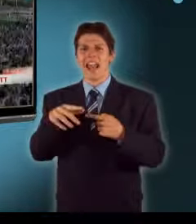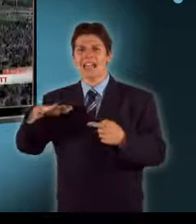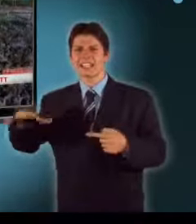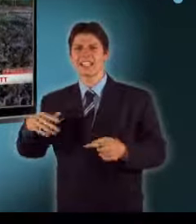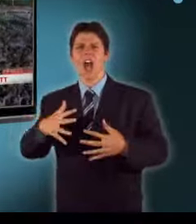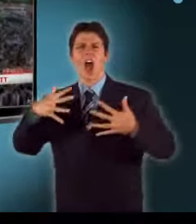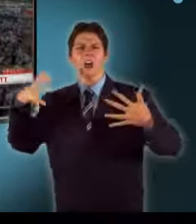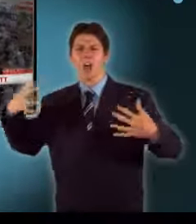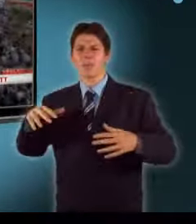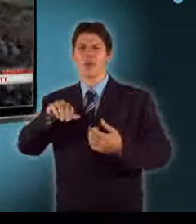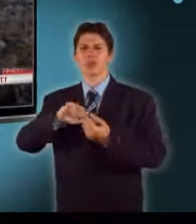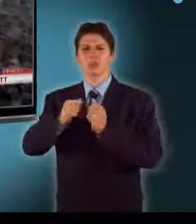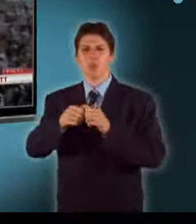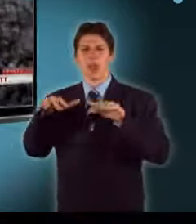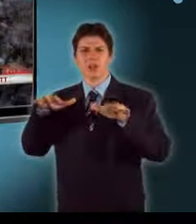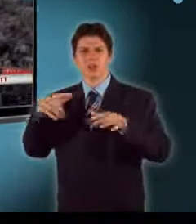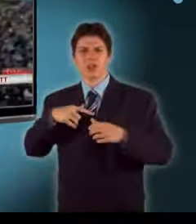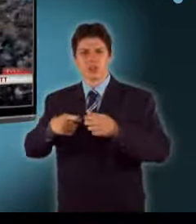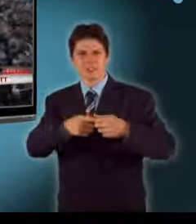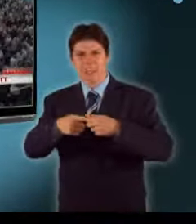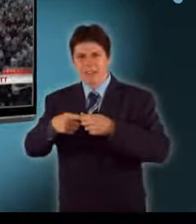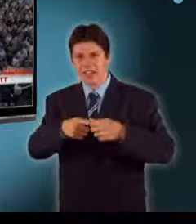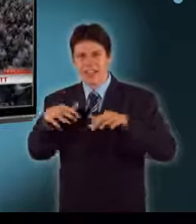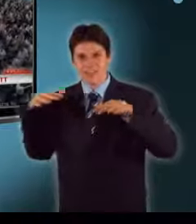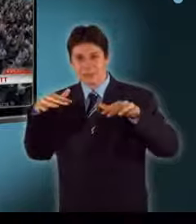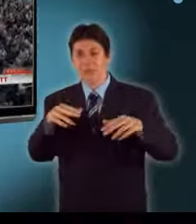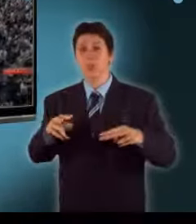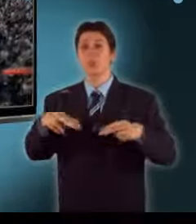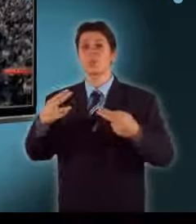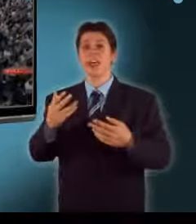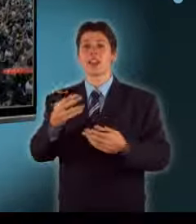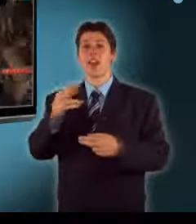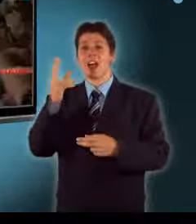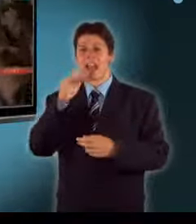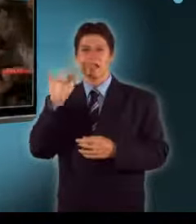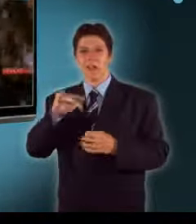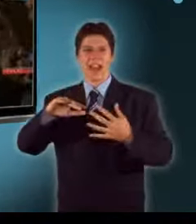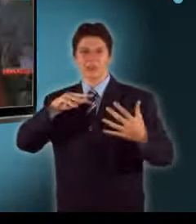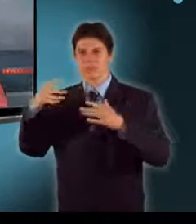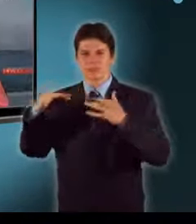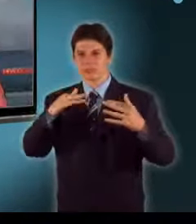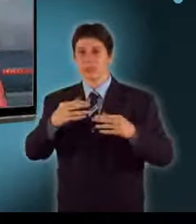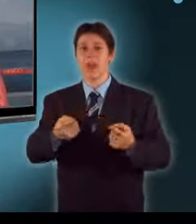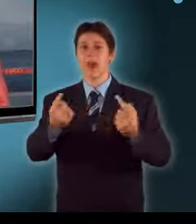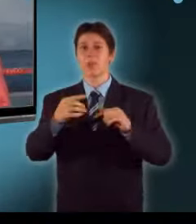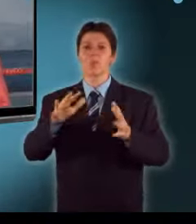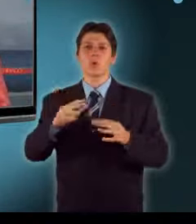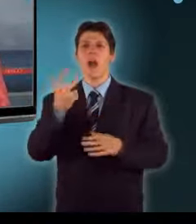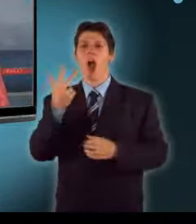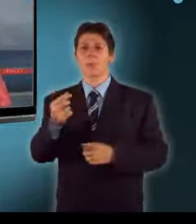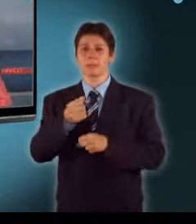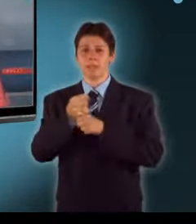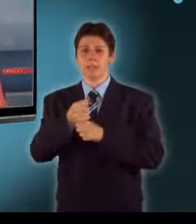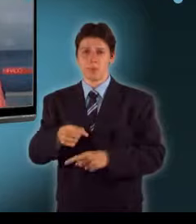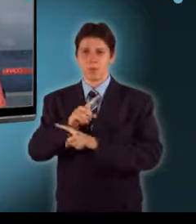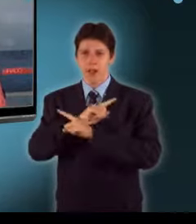A tiltakozások összecsapásokká fajultak, amelyekben legalább 30 tüntető meghalt. Könygázzal oszlatot